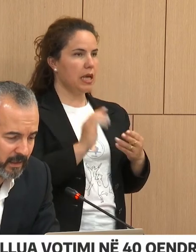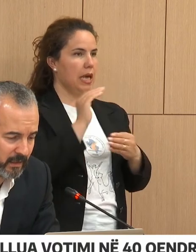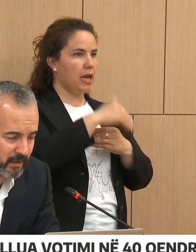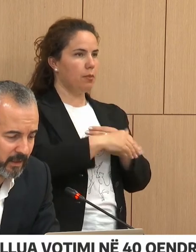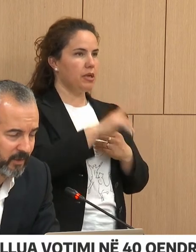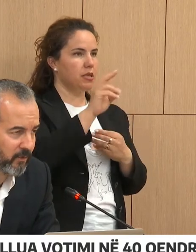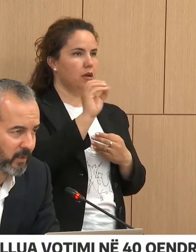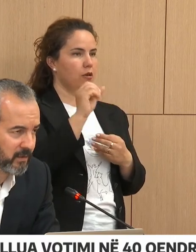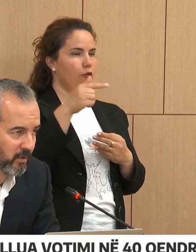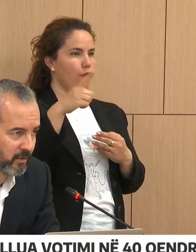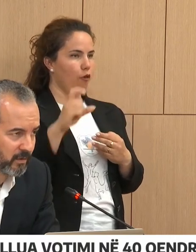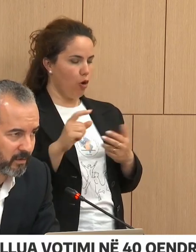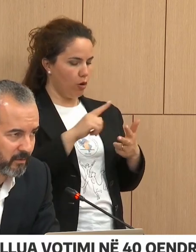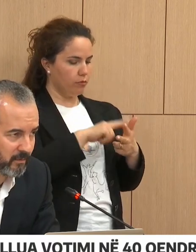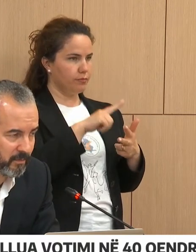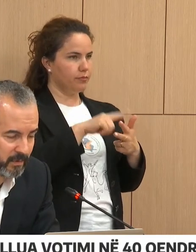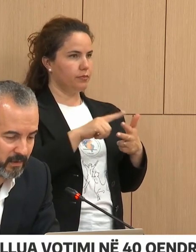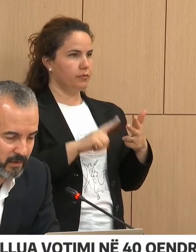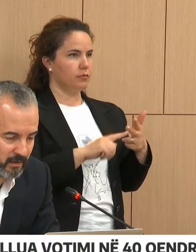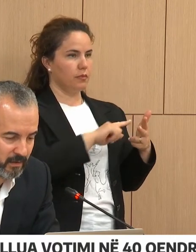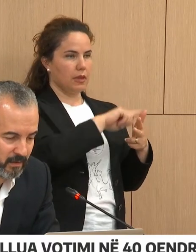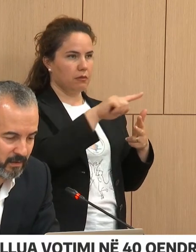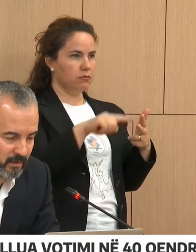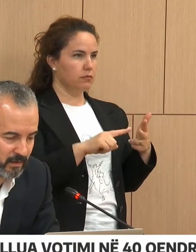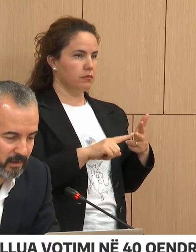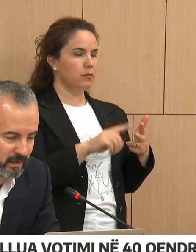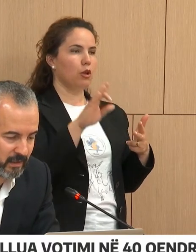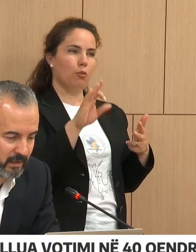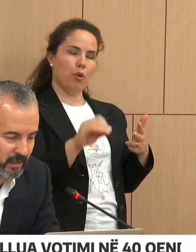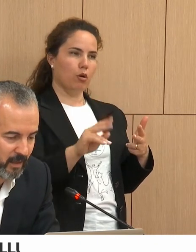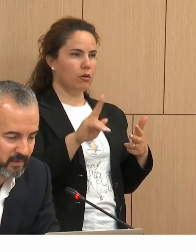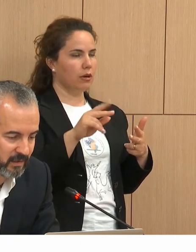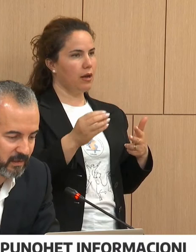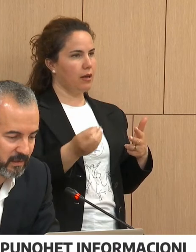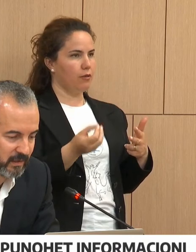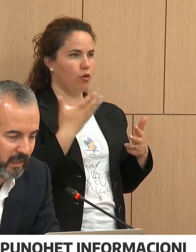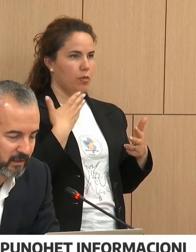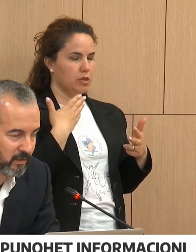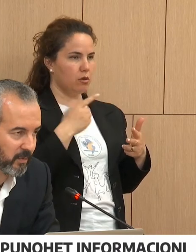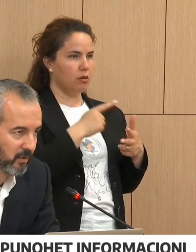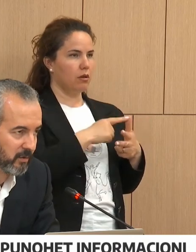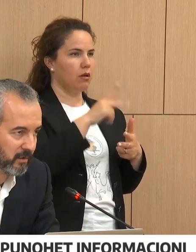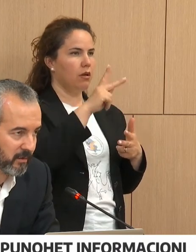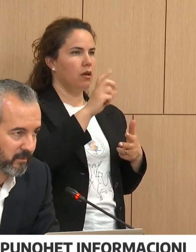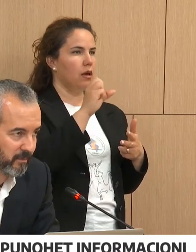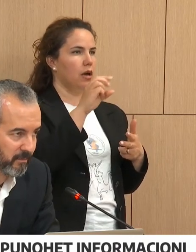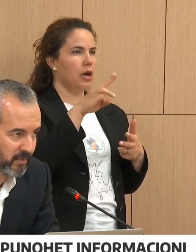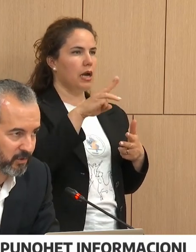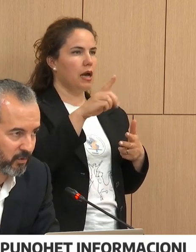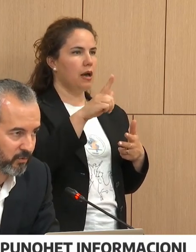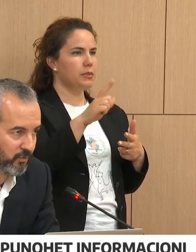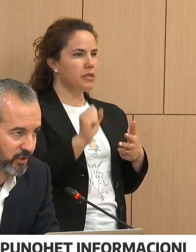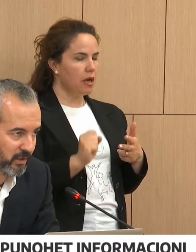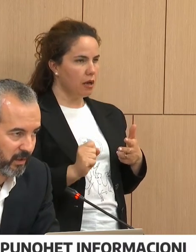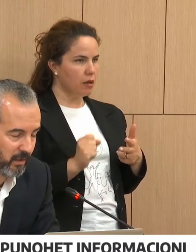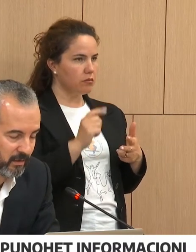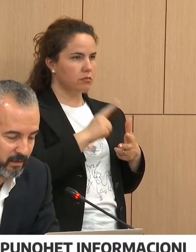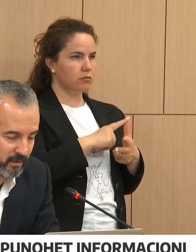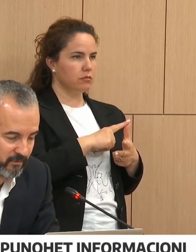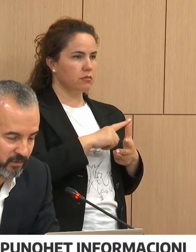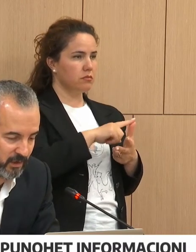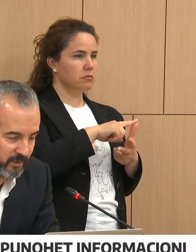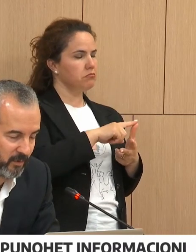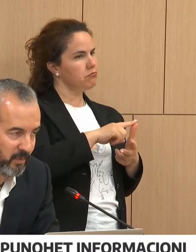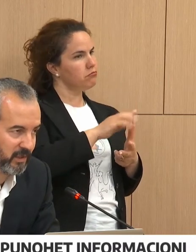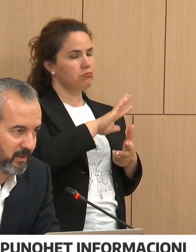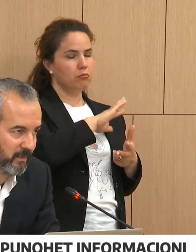ne kemi informacion për kamësën gati të plot, preashto 2 qëndra